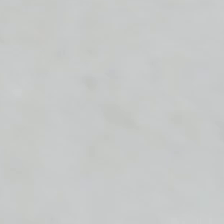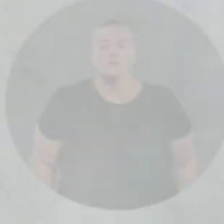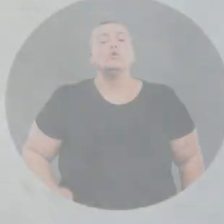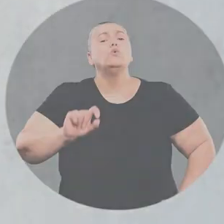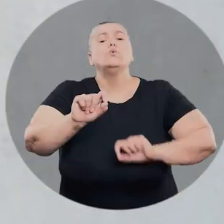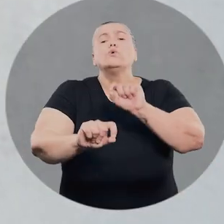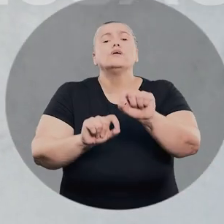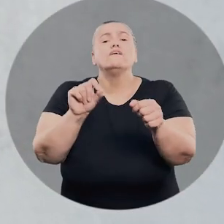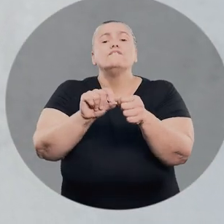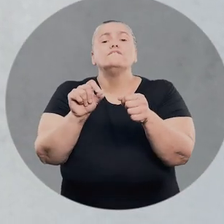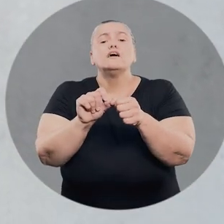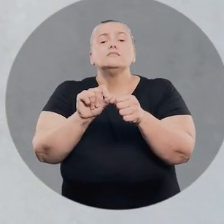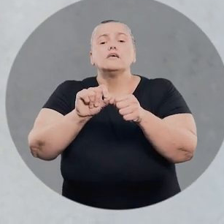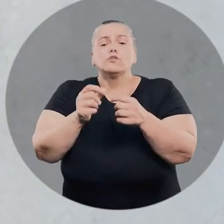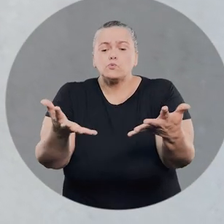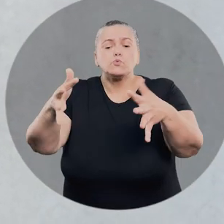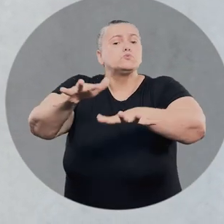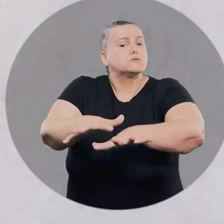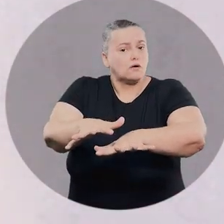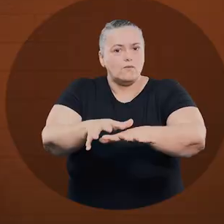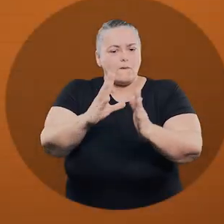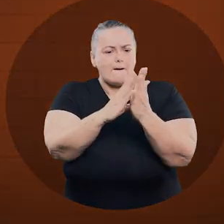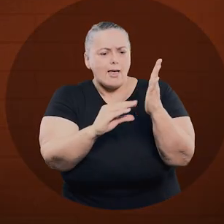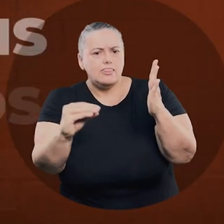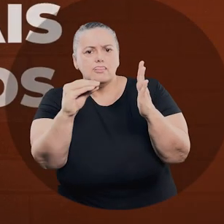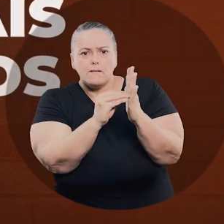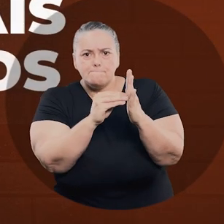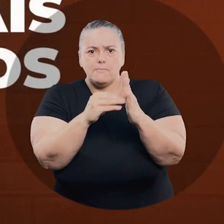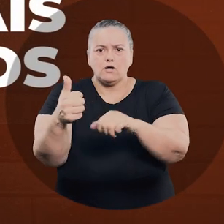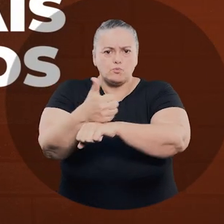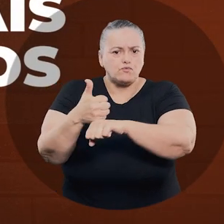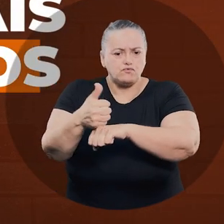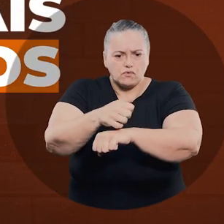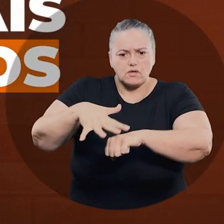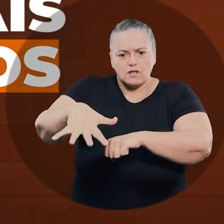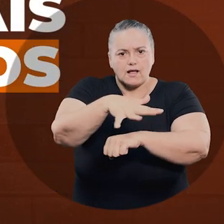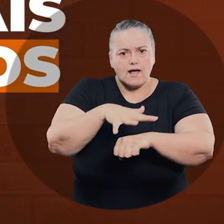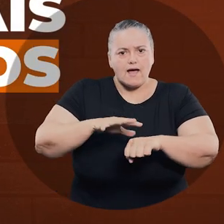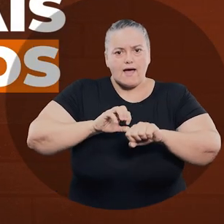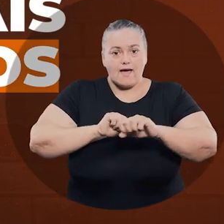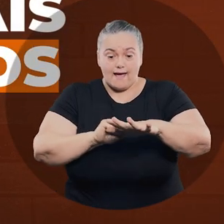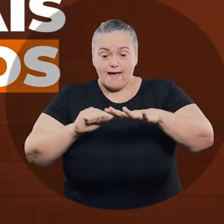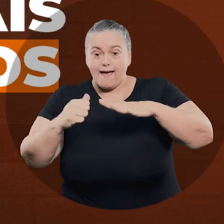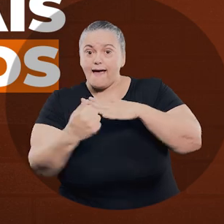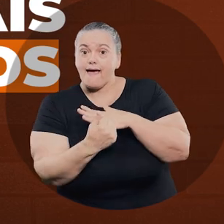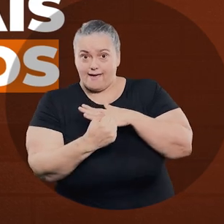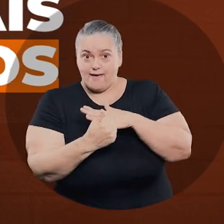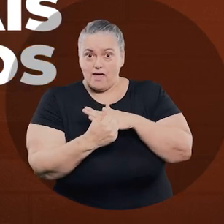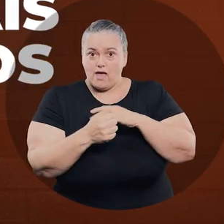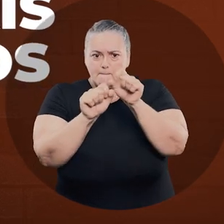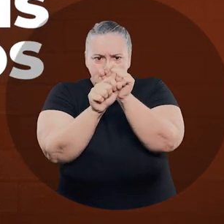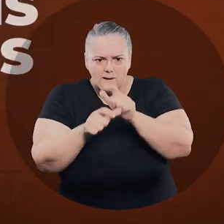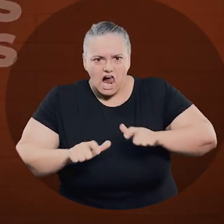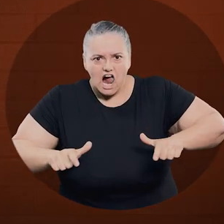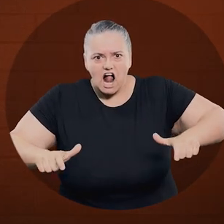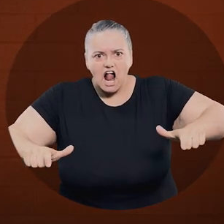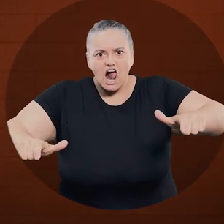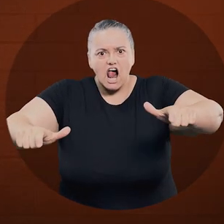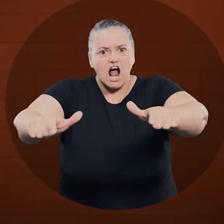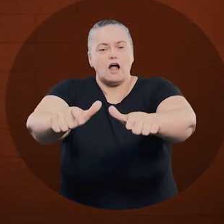O que você está fazendo a favor da inclusão? A demanda por profissionais qualificados na área da educação especializada está aumentando cada vez